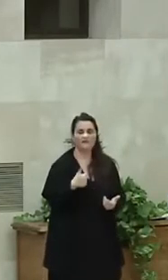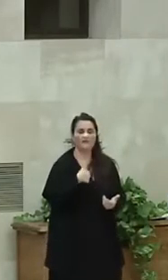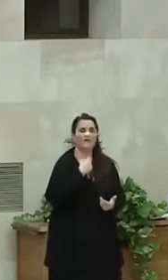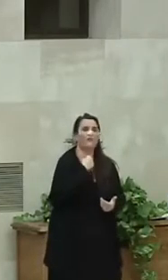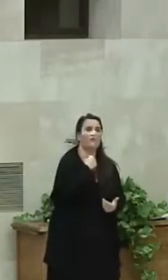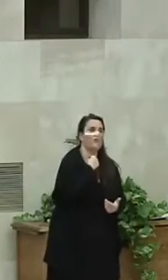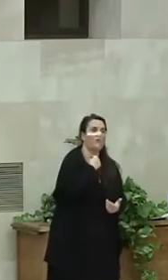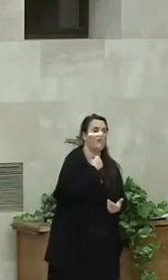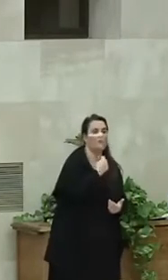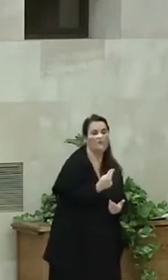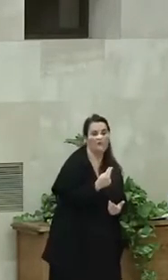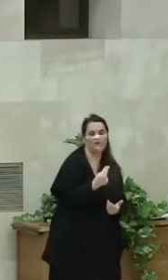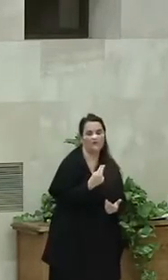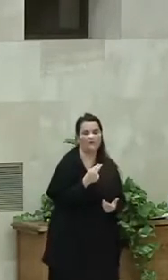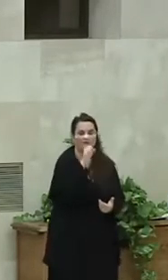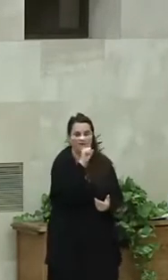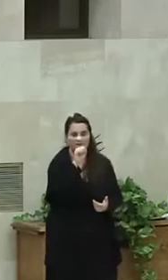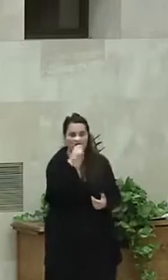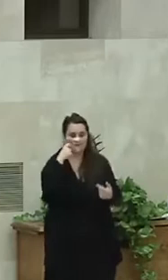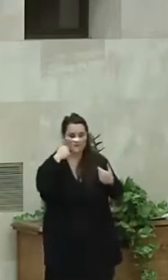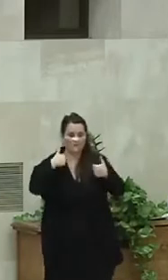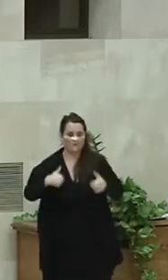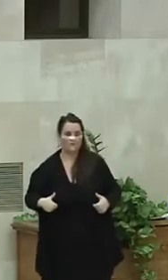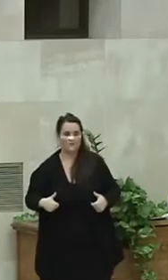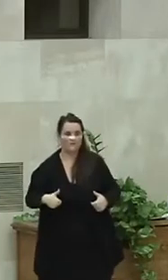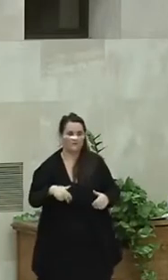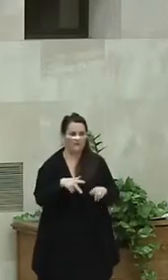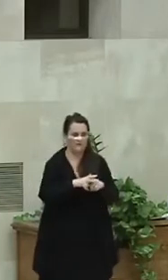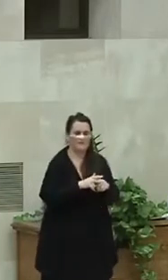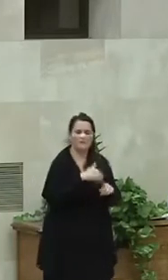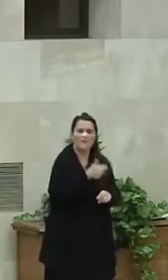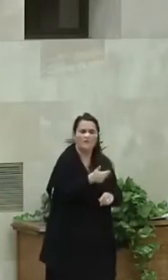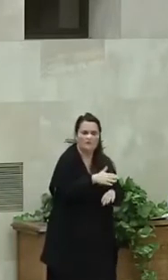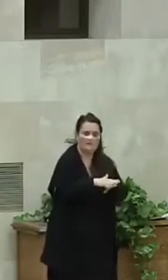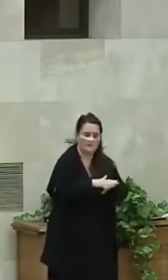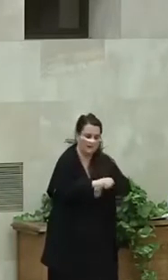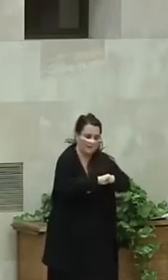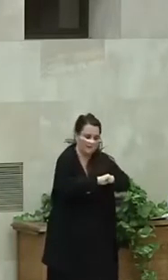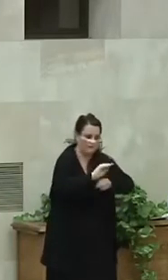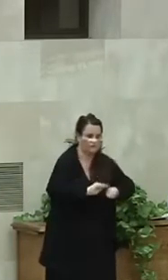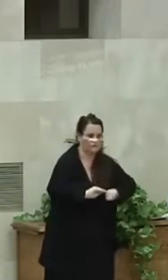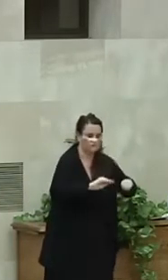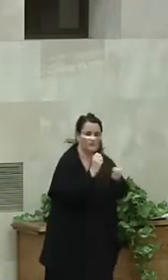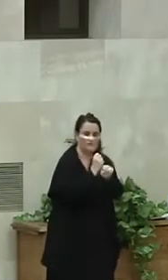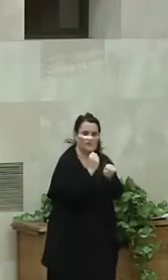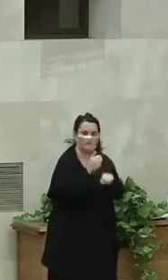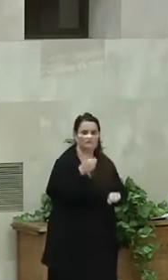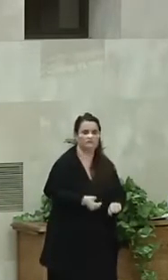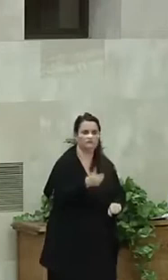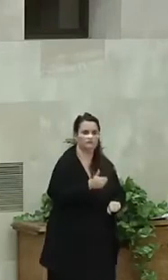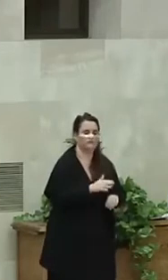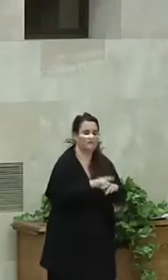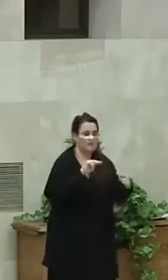canciones, el cuerpo son una herramienta muy importante de trabajo en la metodología que Connie emplea en sus